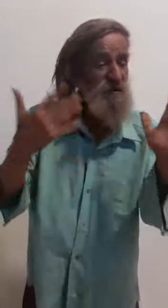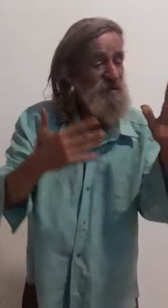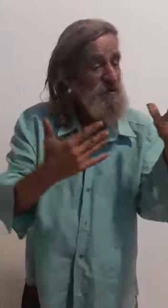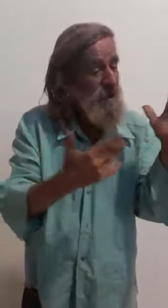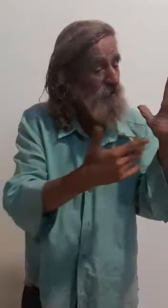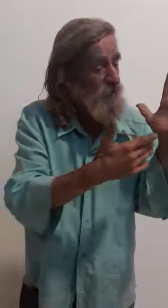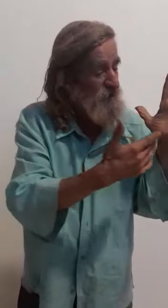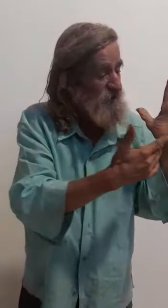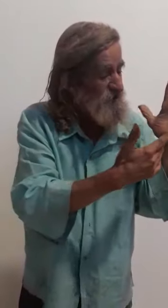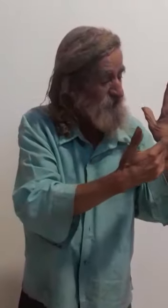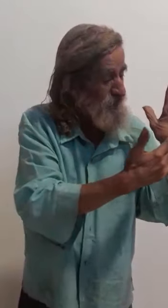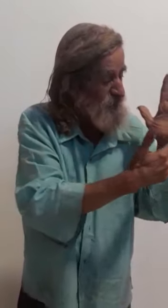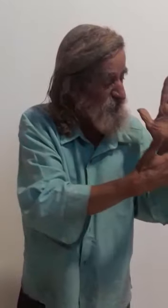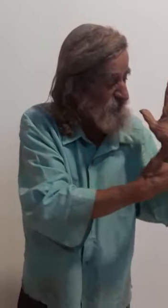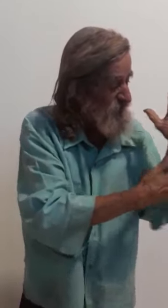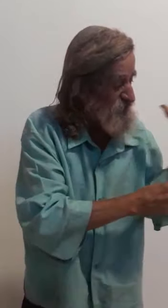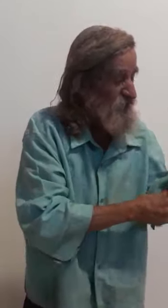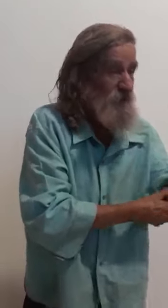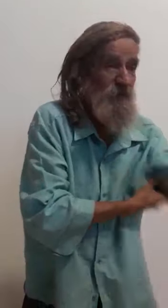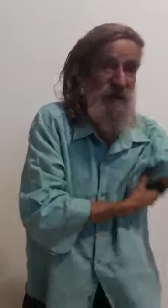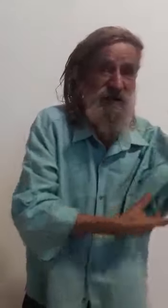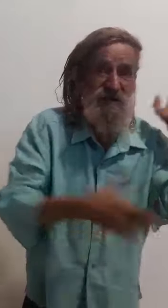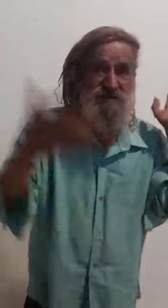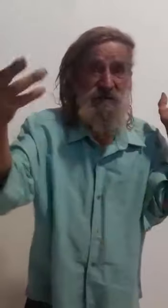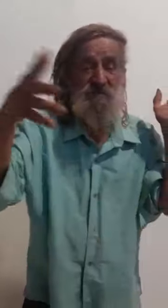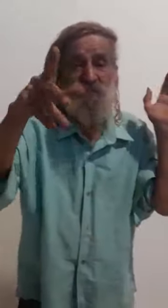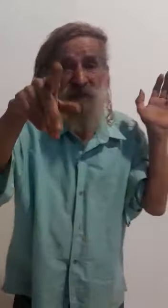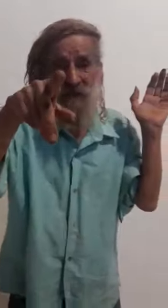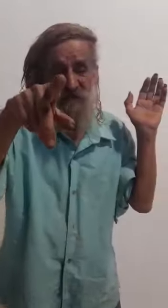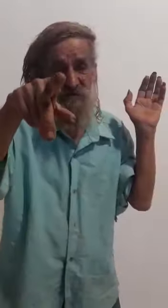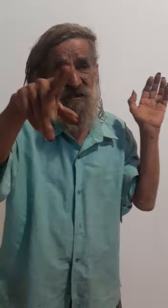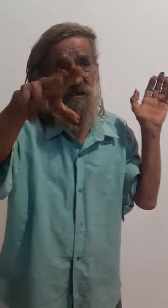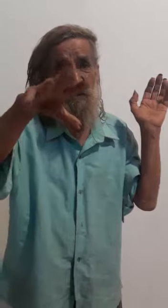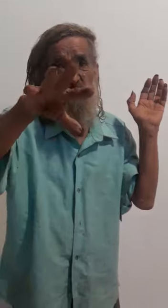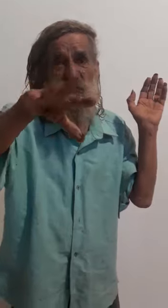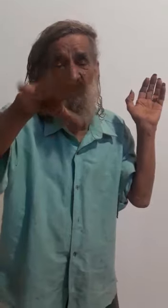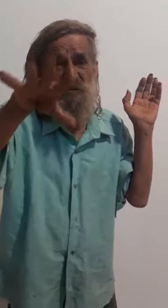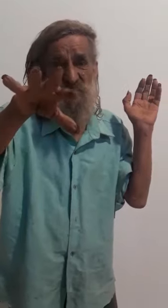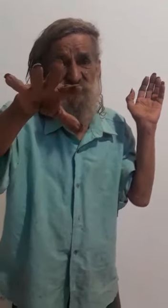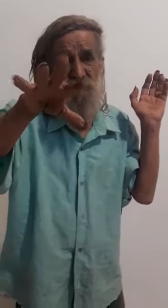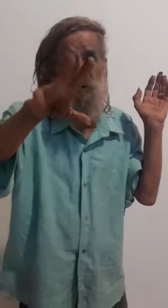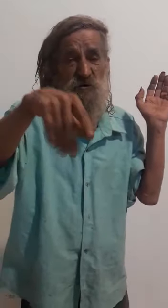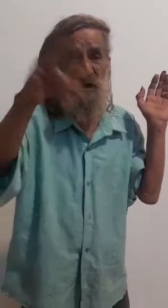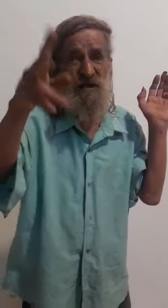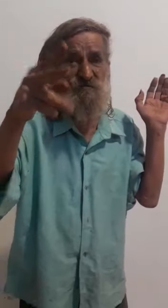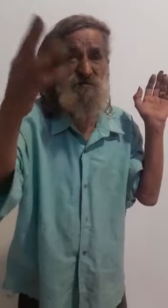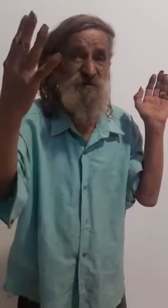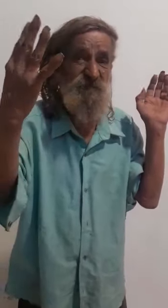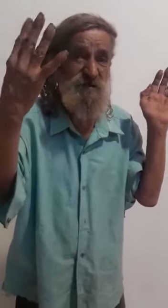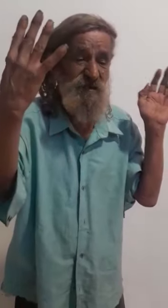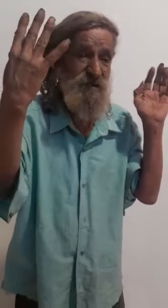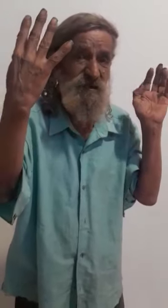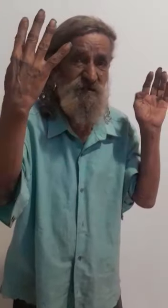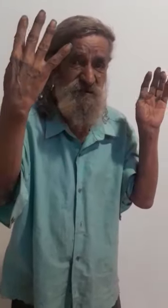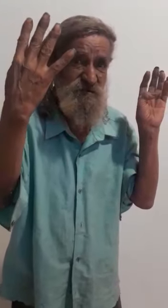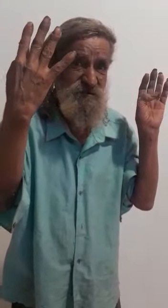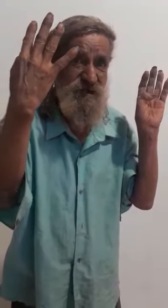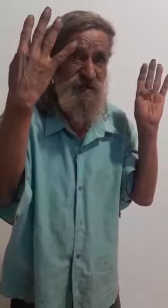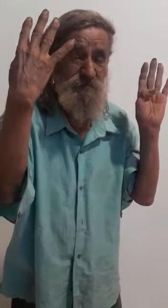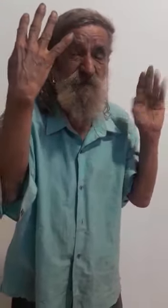agora esse mais ou menos, quer dizer, ele com coisa de mil reais você vai ter eletricidade por